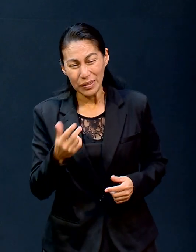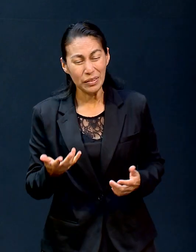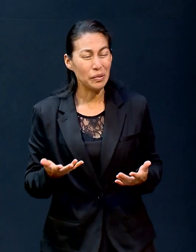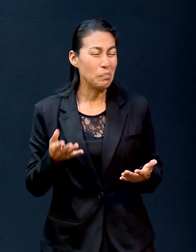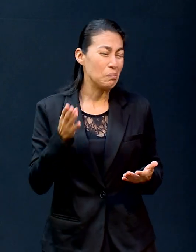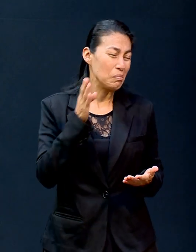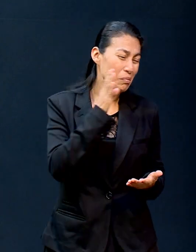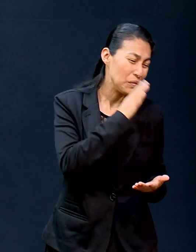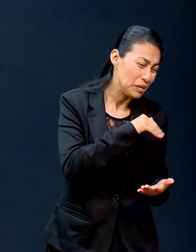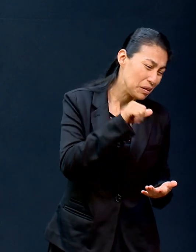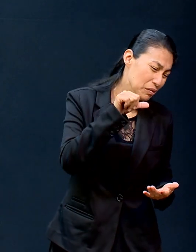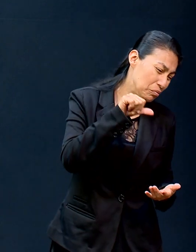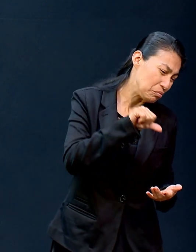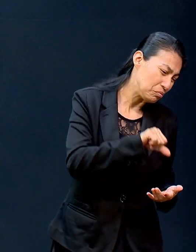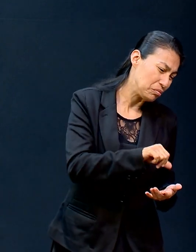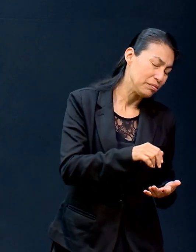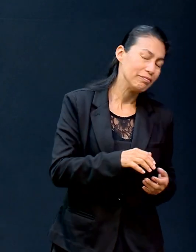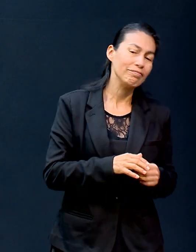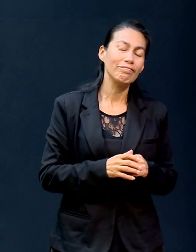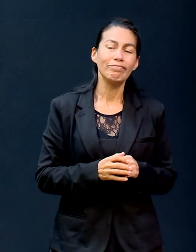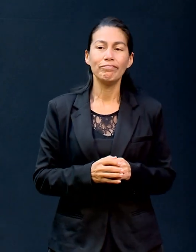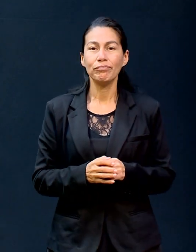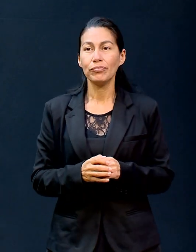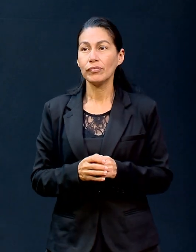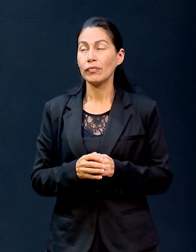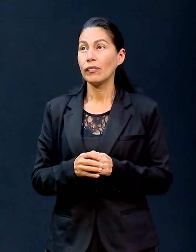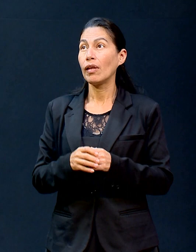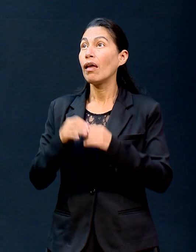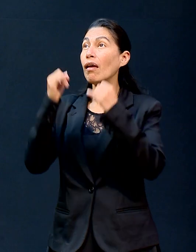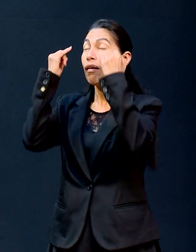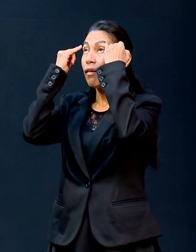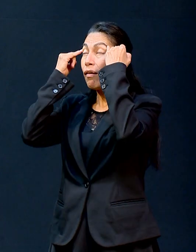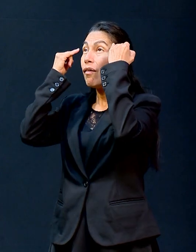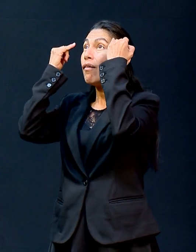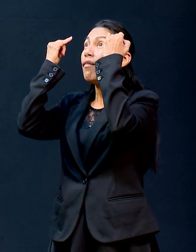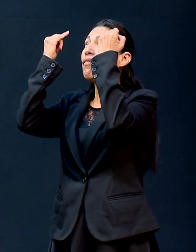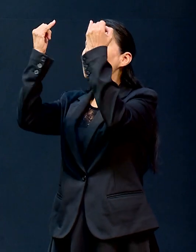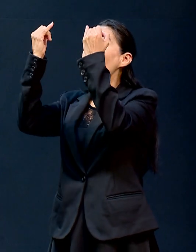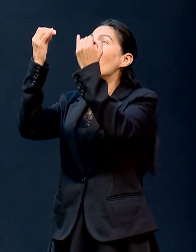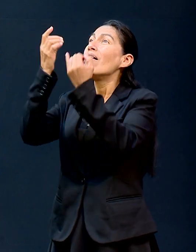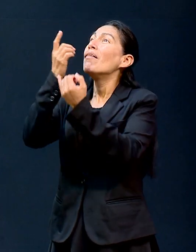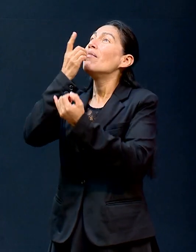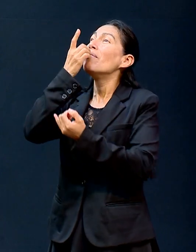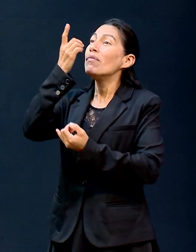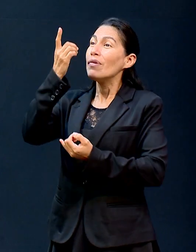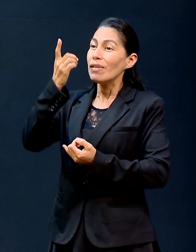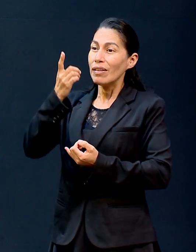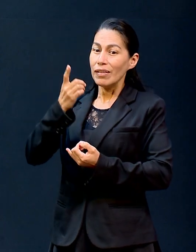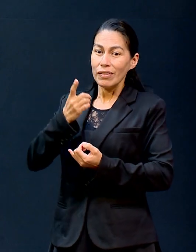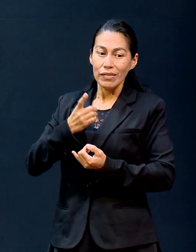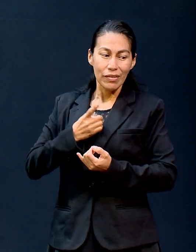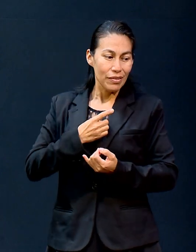vino a mi palabra de Jehová un hijo tuyo te heredará